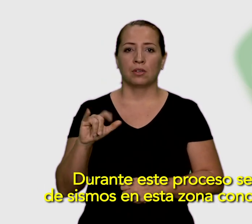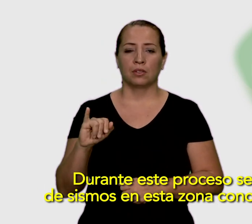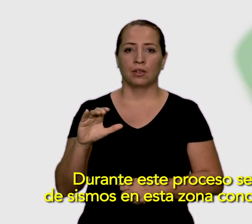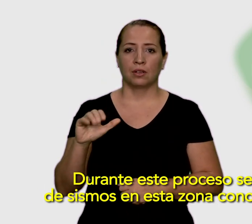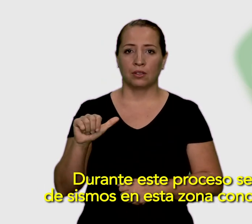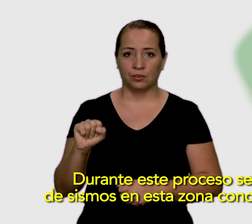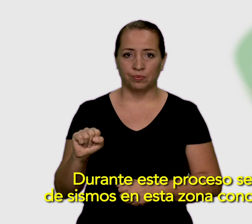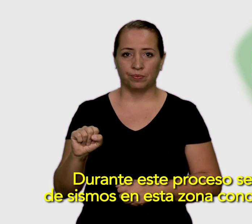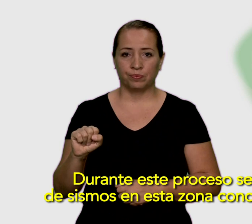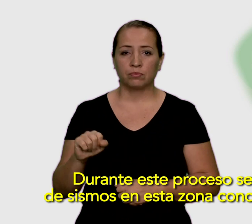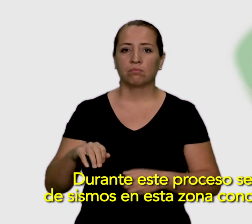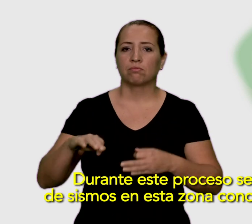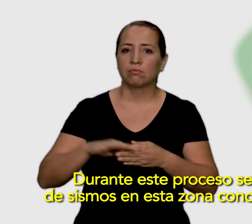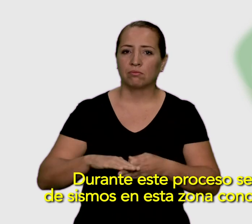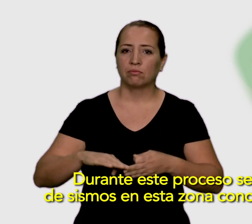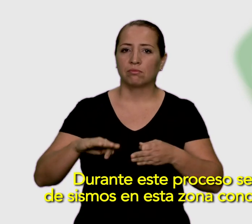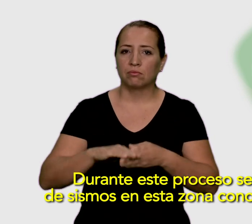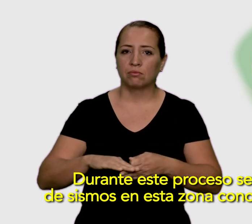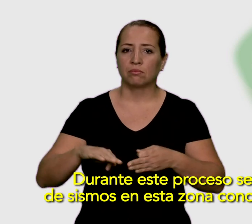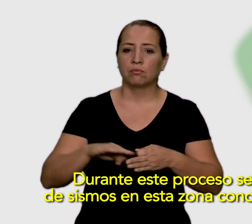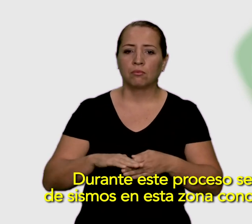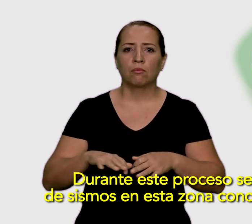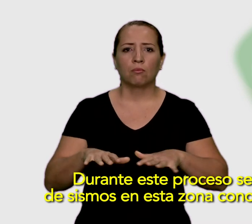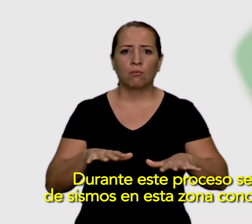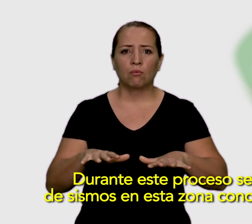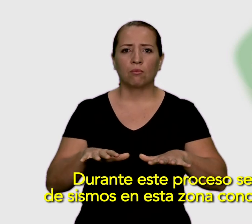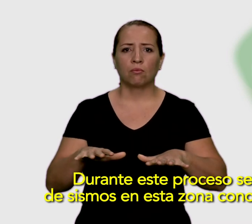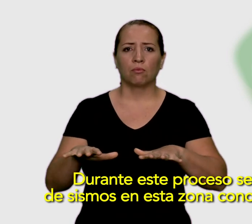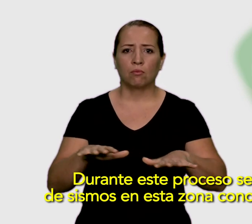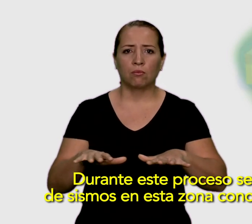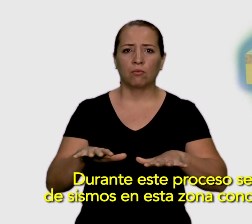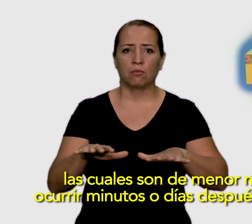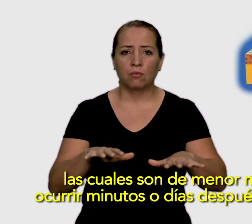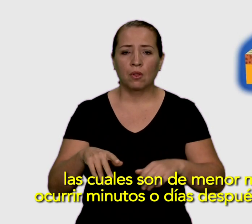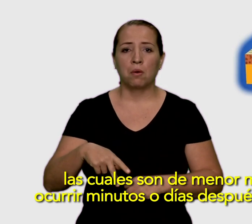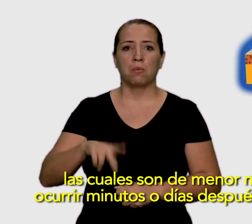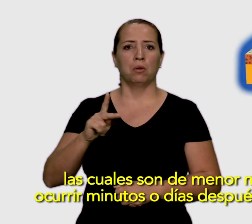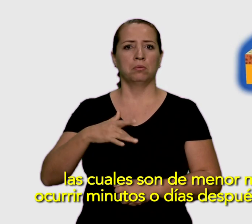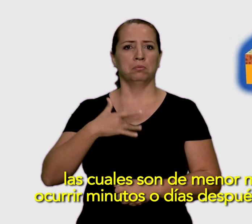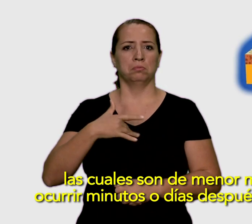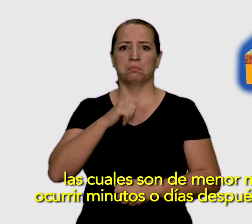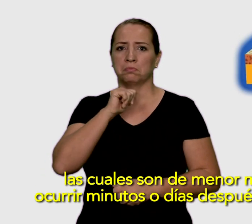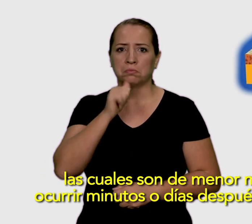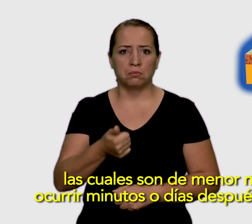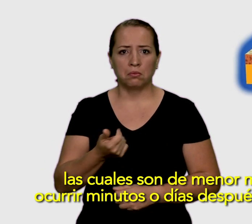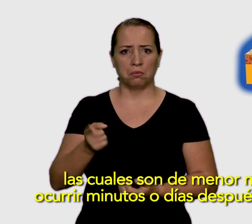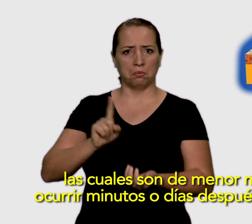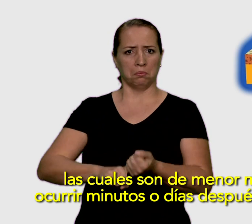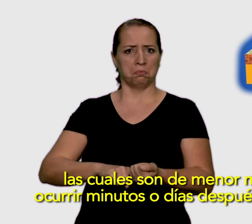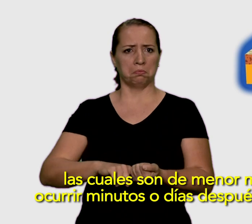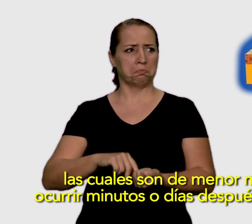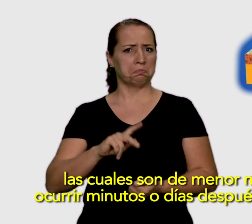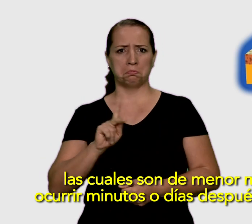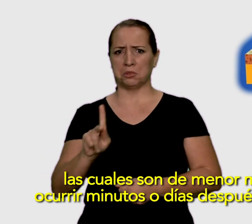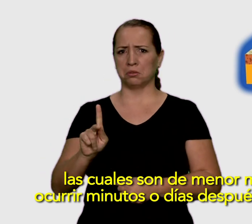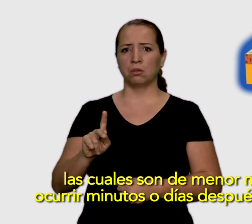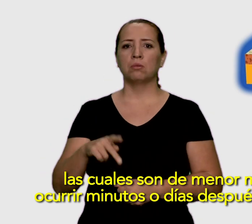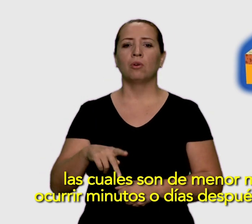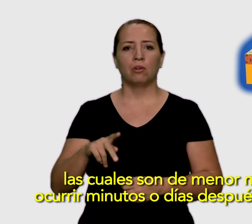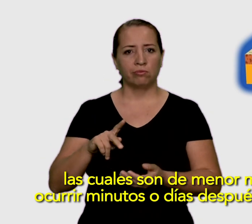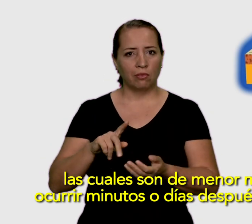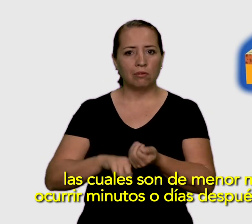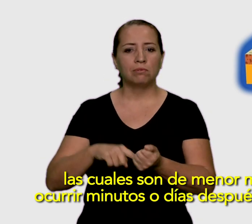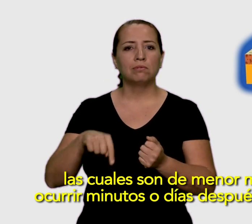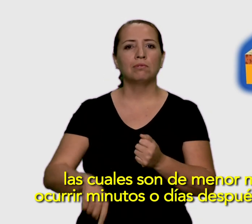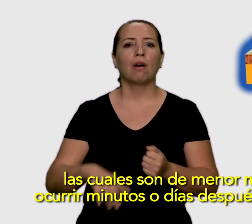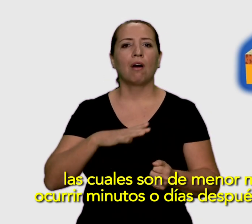genera una serie de sismos en esta zona conocidos como réplicas, las cuales son de menor magnitud y pueden ocurrir